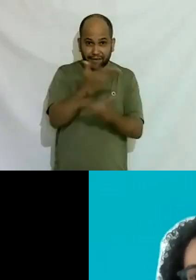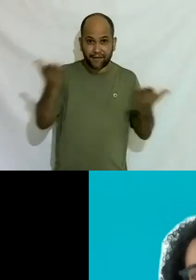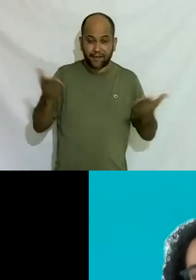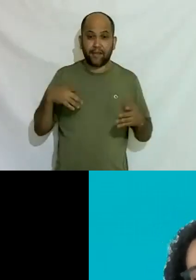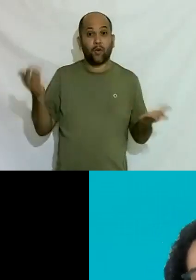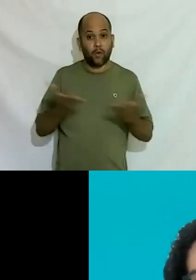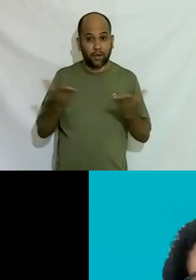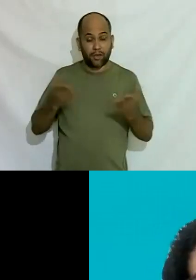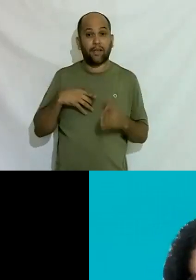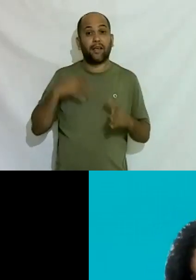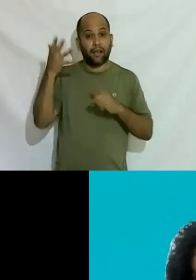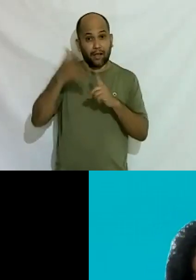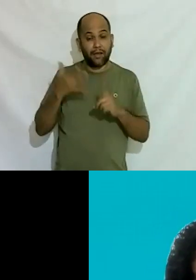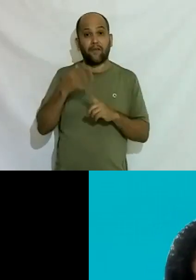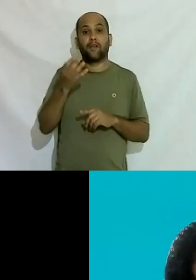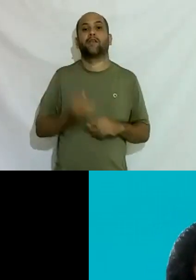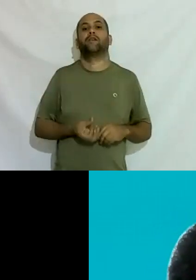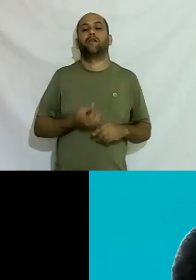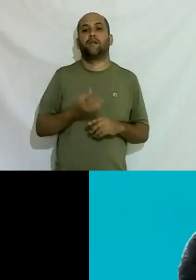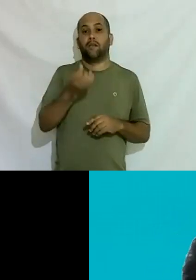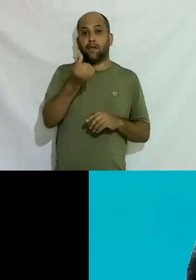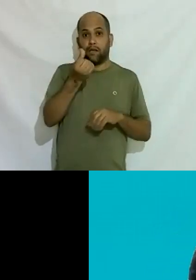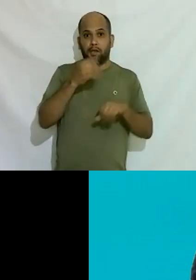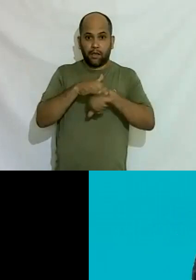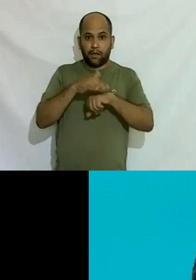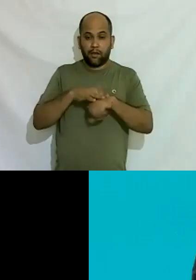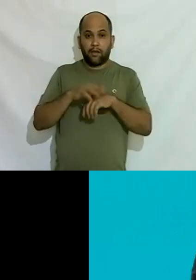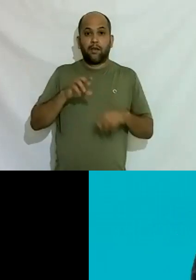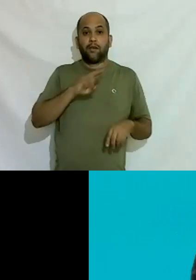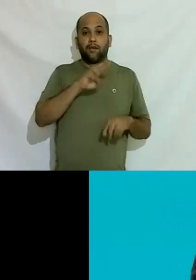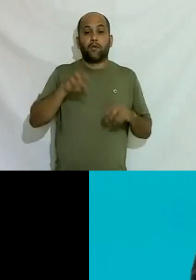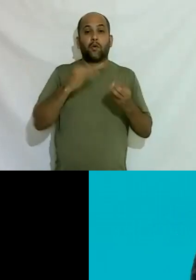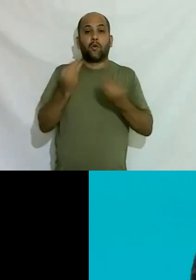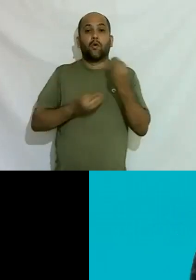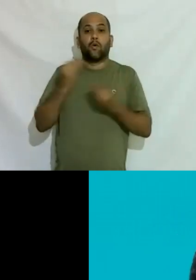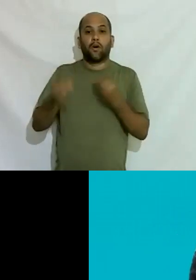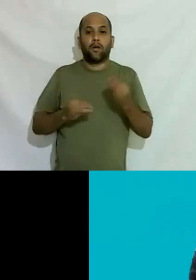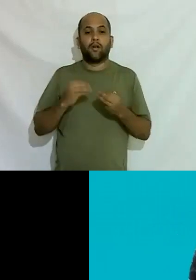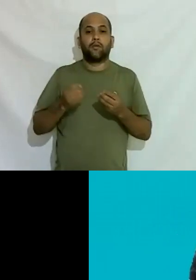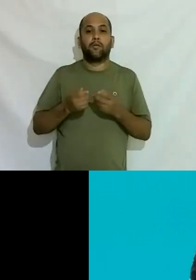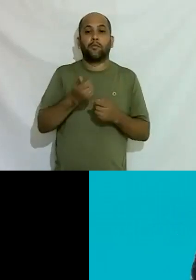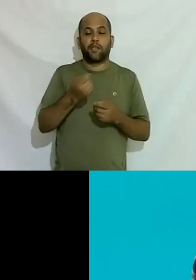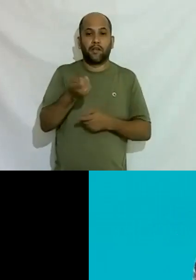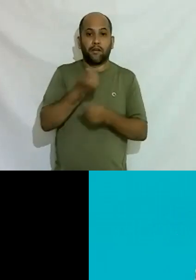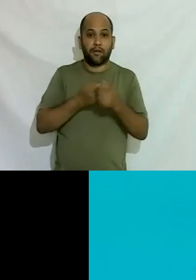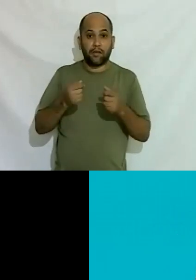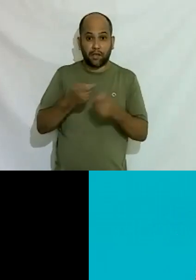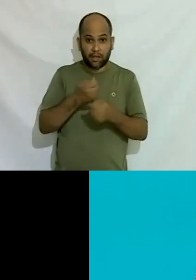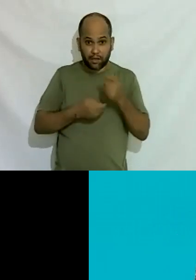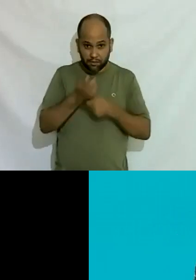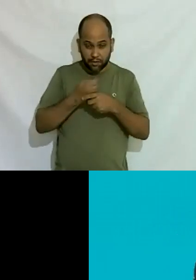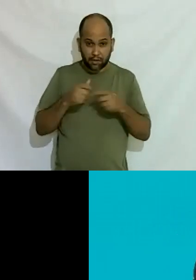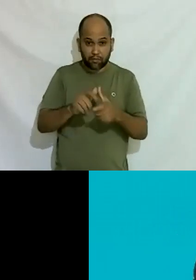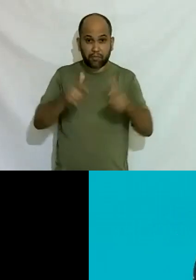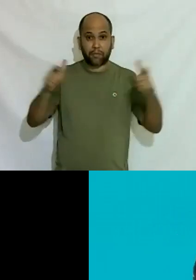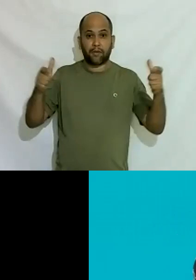uma live às 18 horas chamada como fazer o seu pequeno negócio gastronômico se estruturar e crescer com a